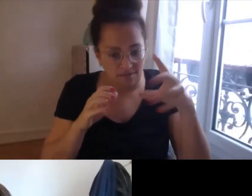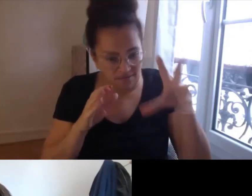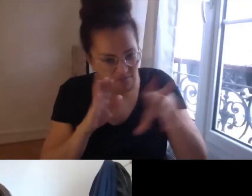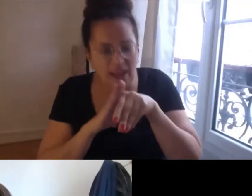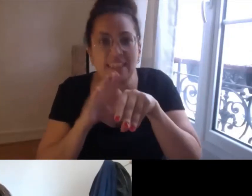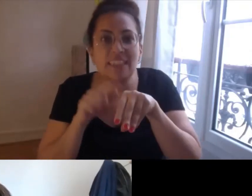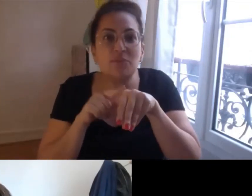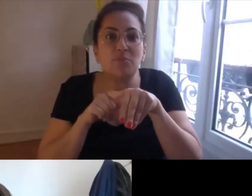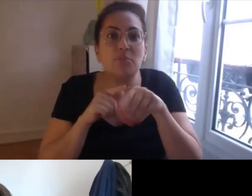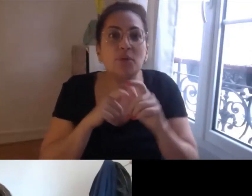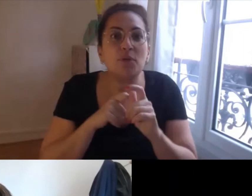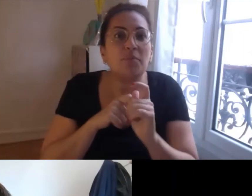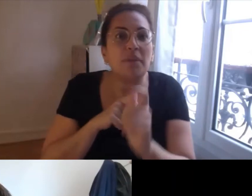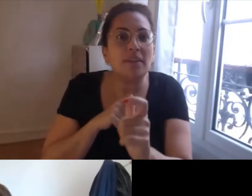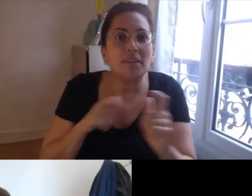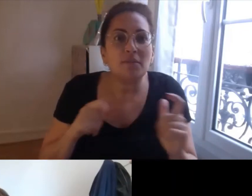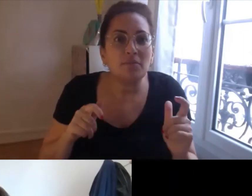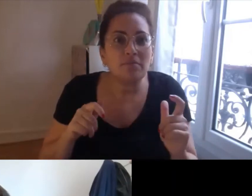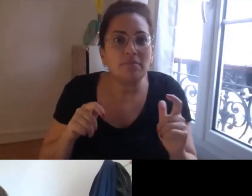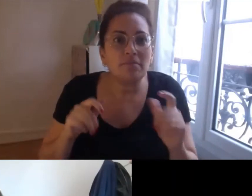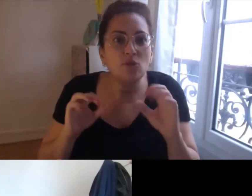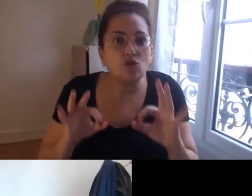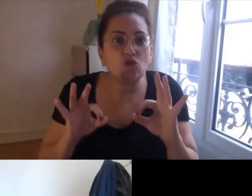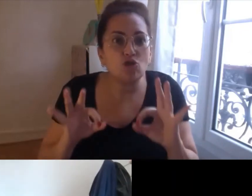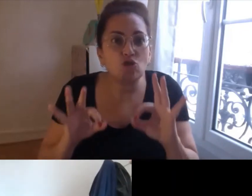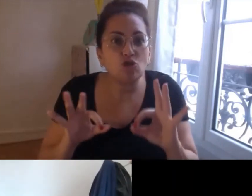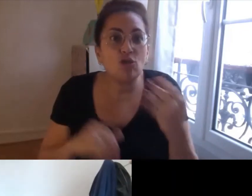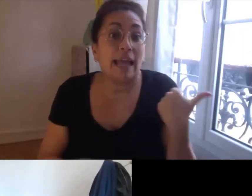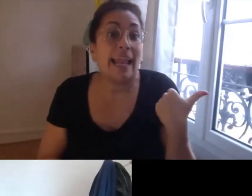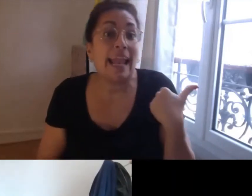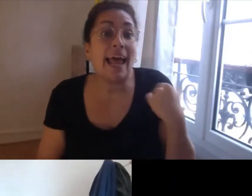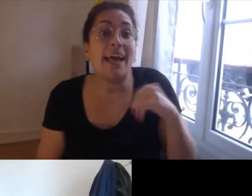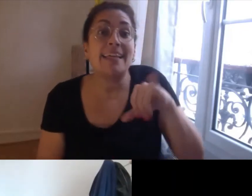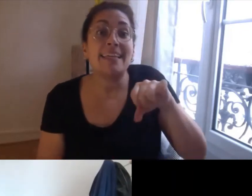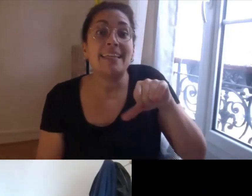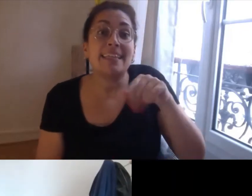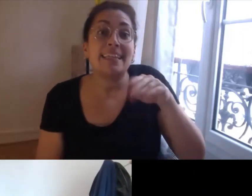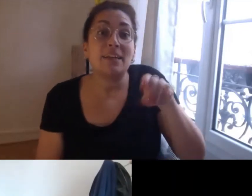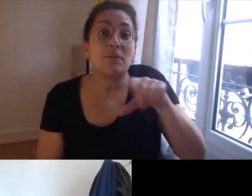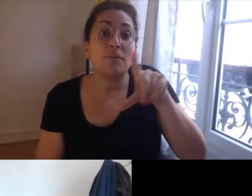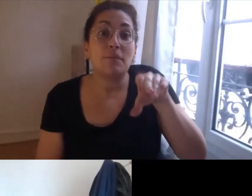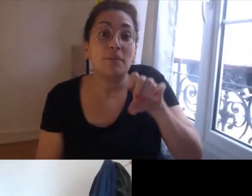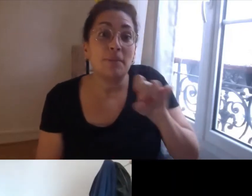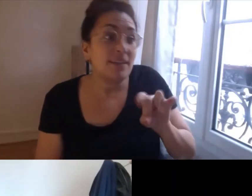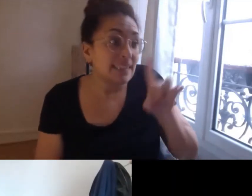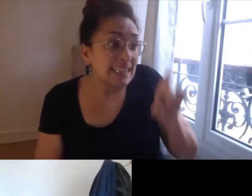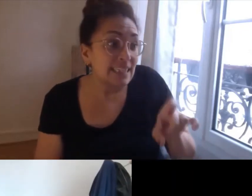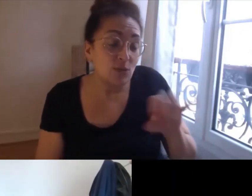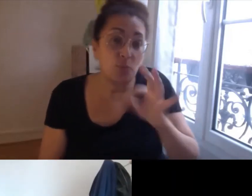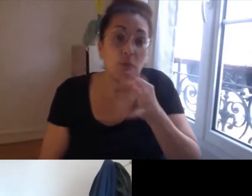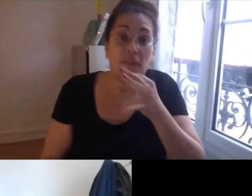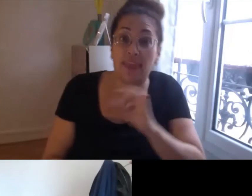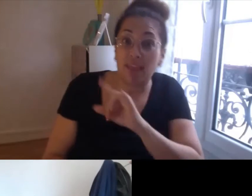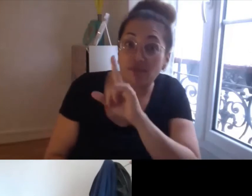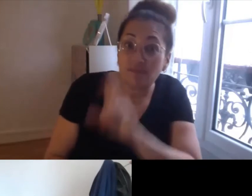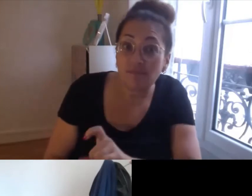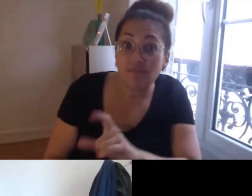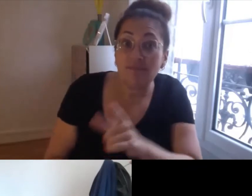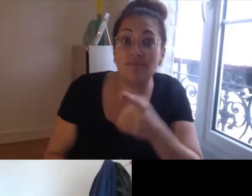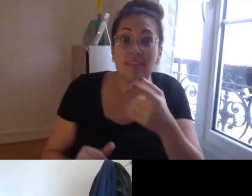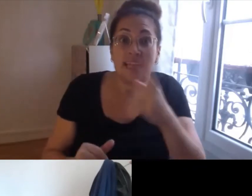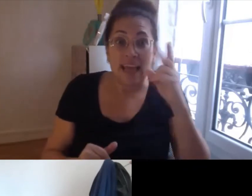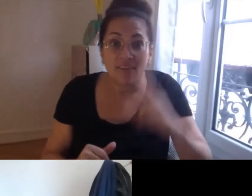prolonger la question qui vient d'être posée à Isabelle comment vous vous appréhendez ces principes ces postulats de départ de